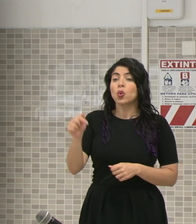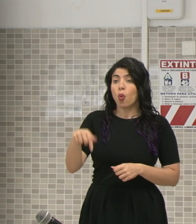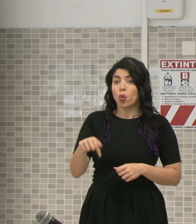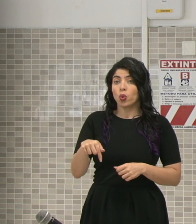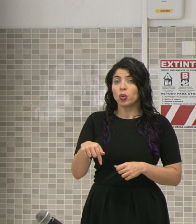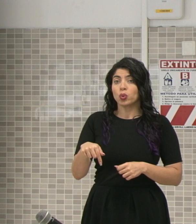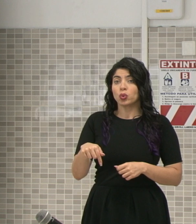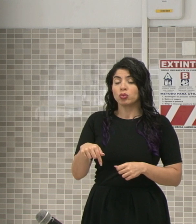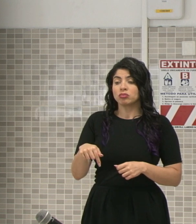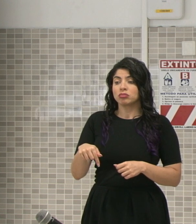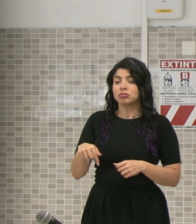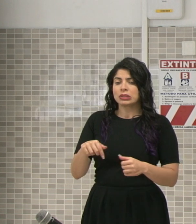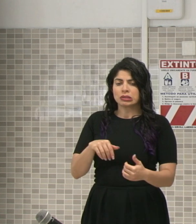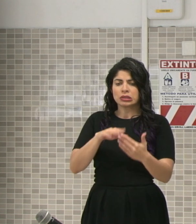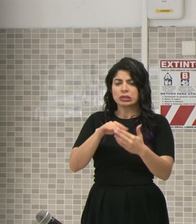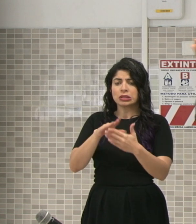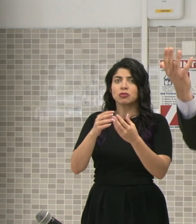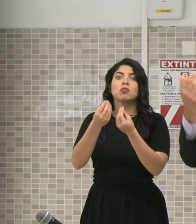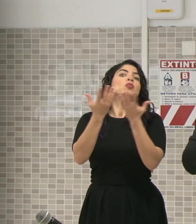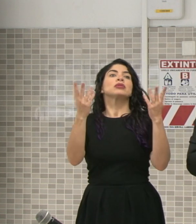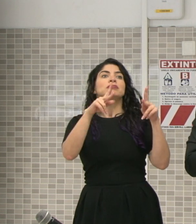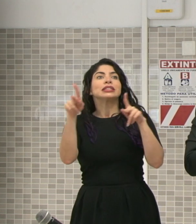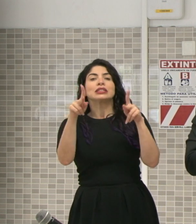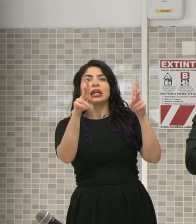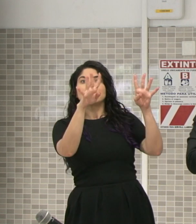Hoy, frente a muchos que pueden vernos,